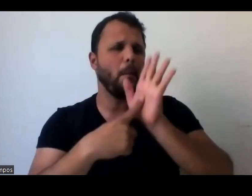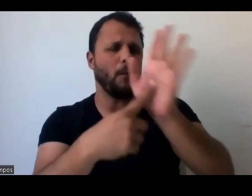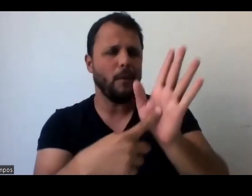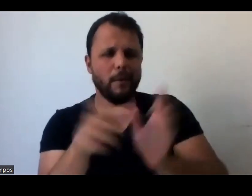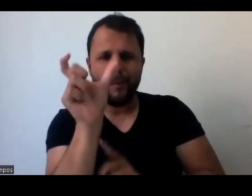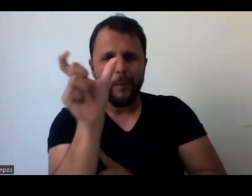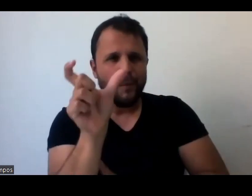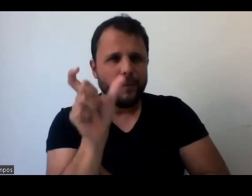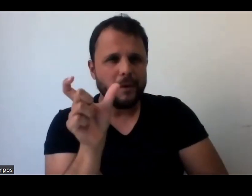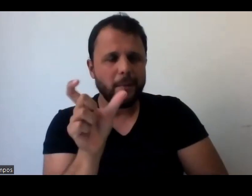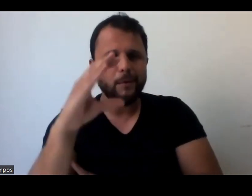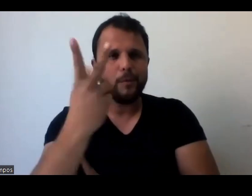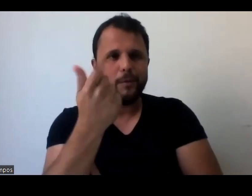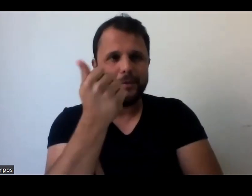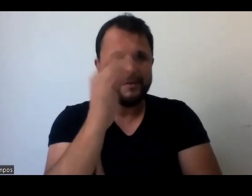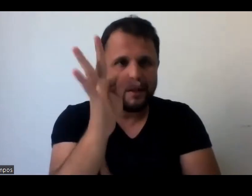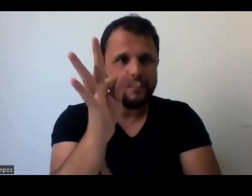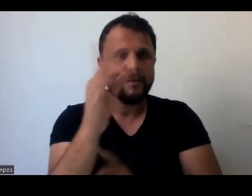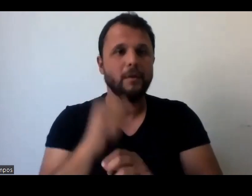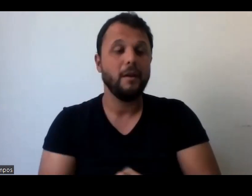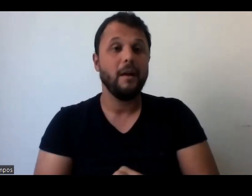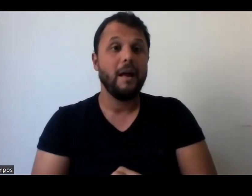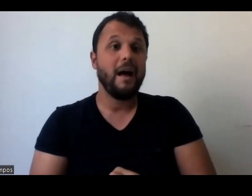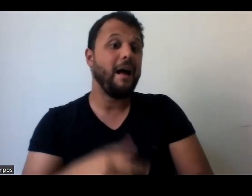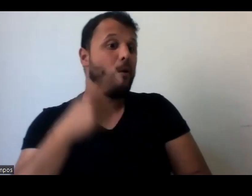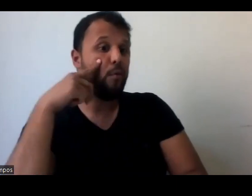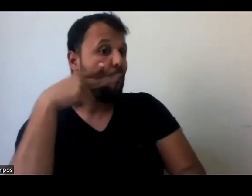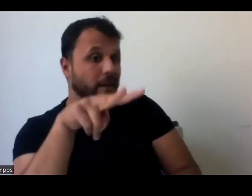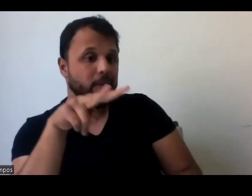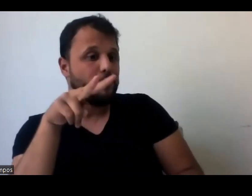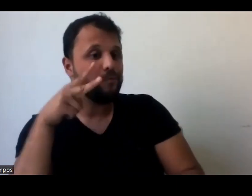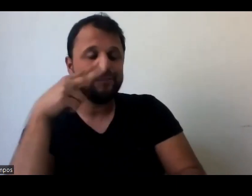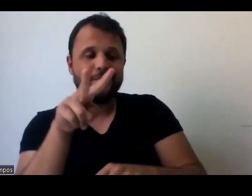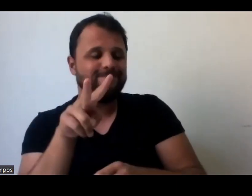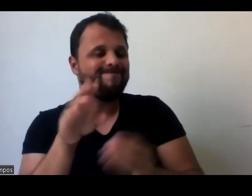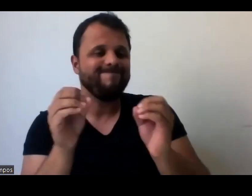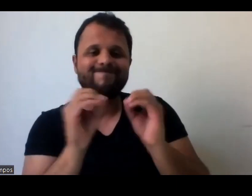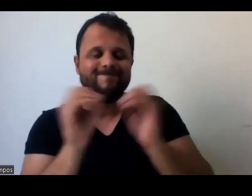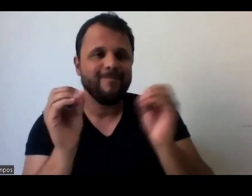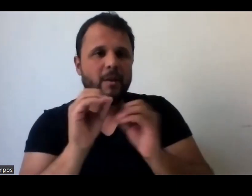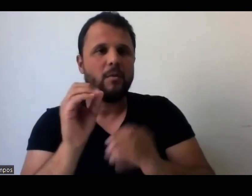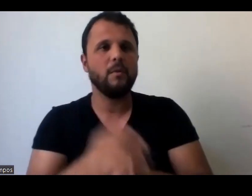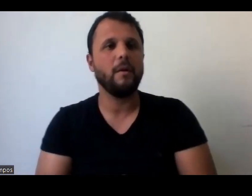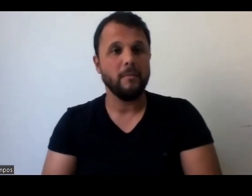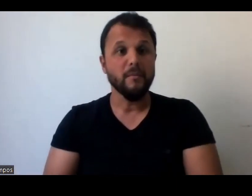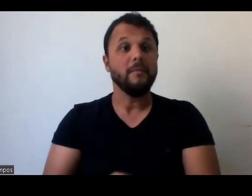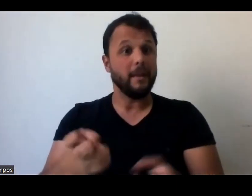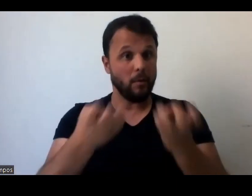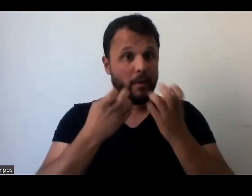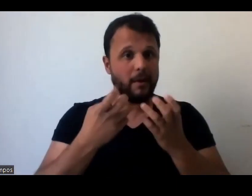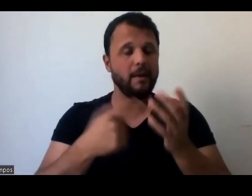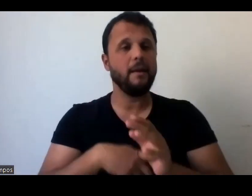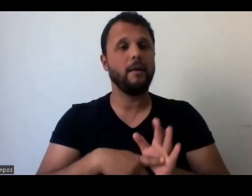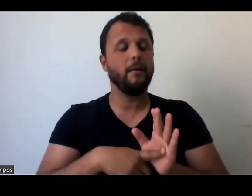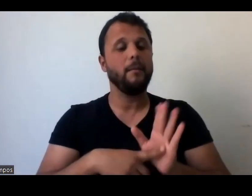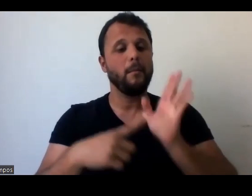sim. Tá pegando fogo lá também. não tem acesso, a gente não consegue ouvir. Aí eu queria trazer pra você continuar complementando com o que